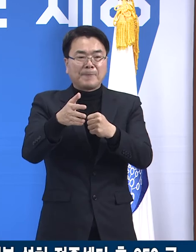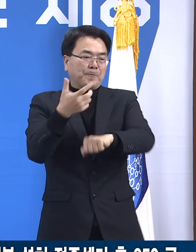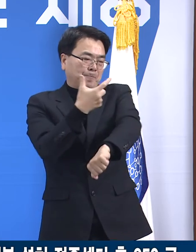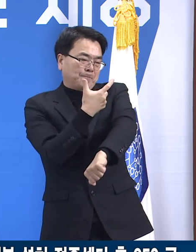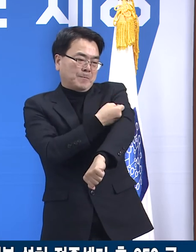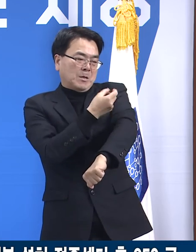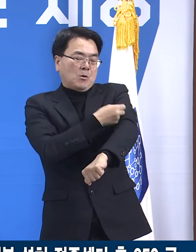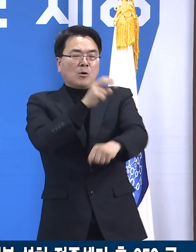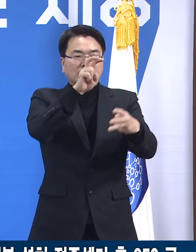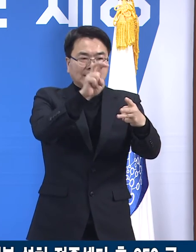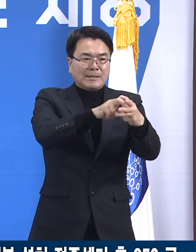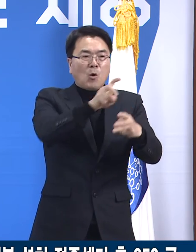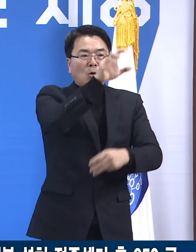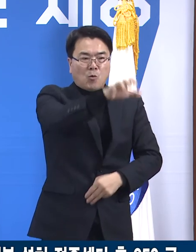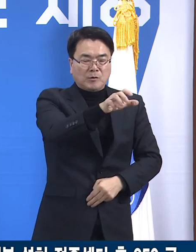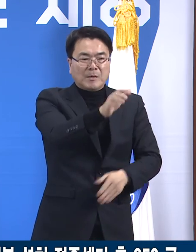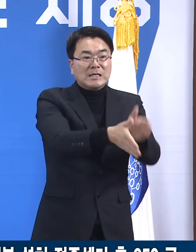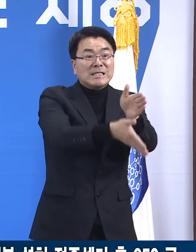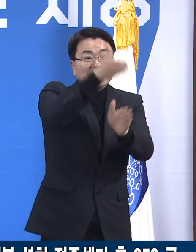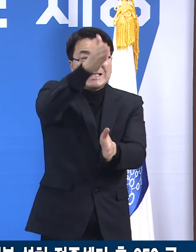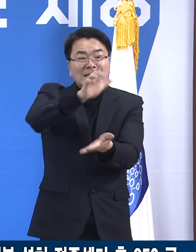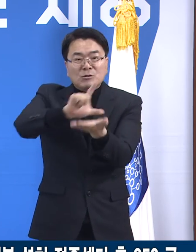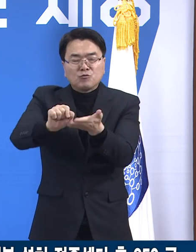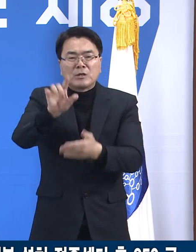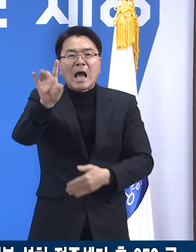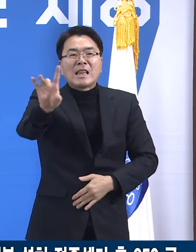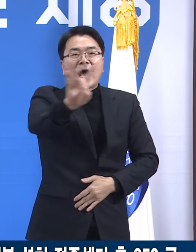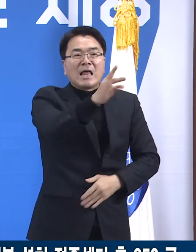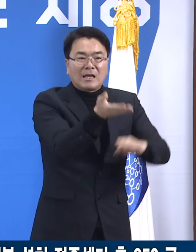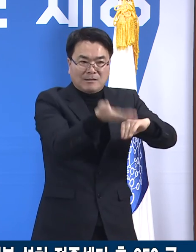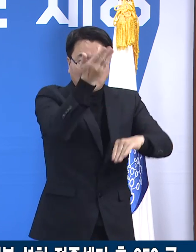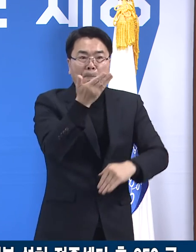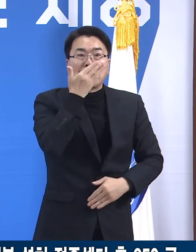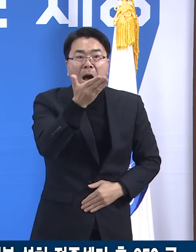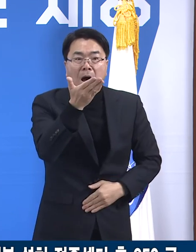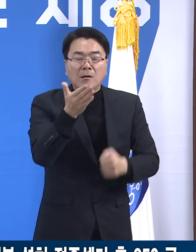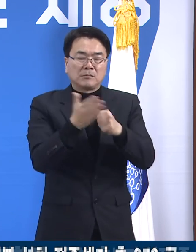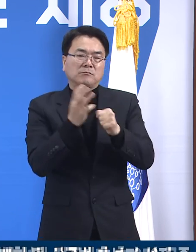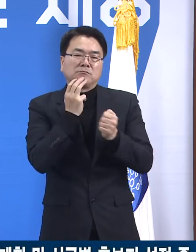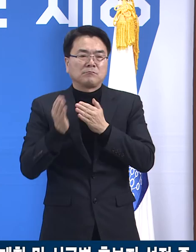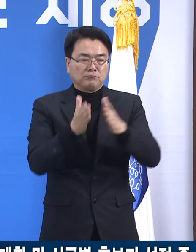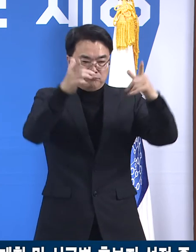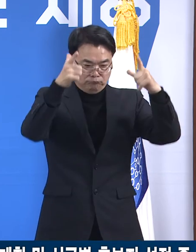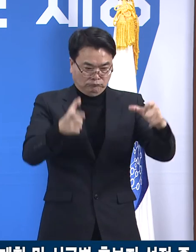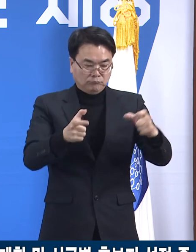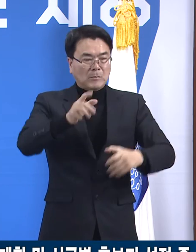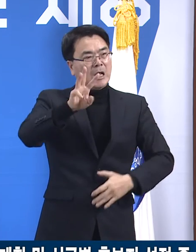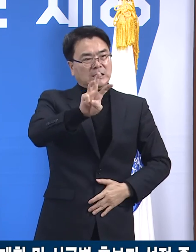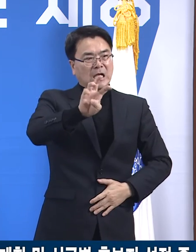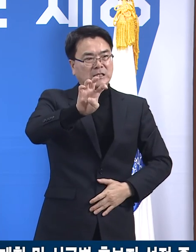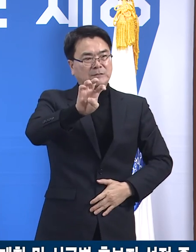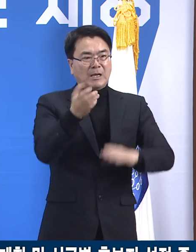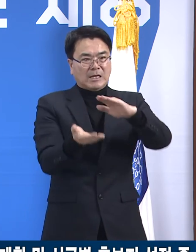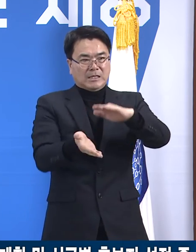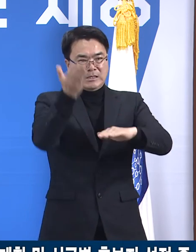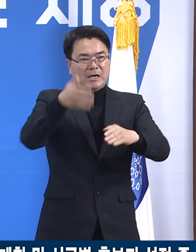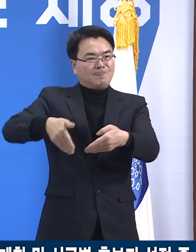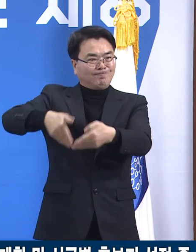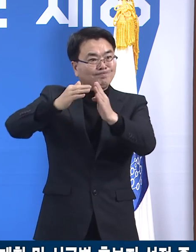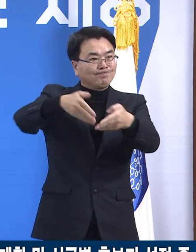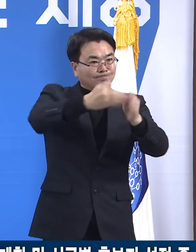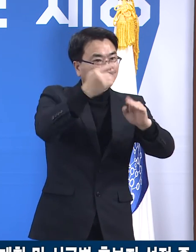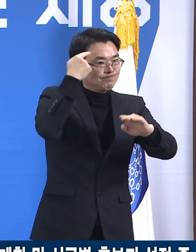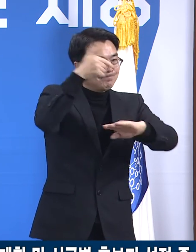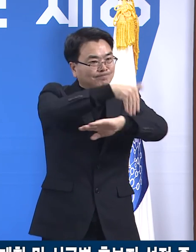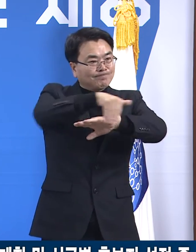행정구 기준으로 한 곳 이상 지정할 수 있기 때문에 경기도에 최소 42개 이상을 설치하여 운영할